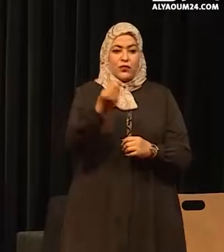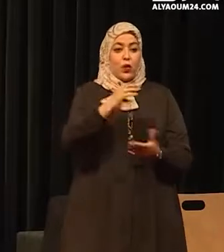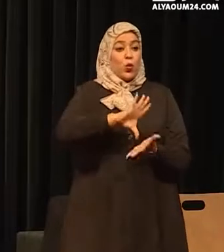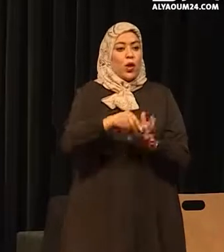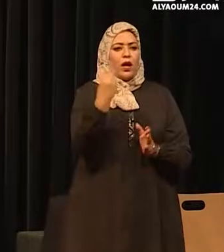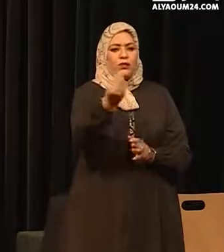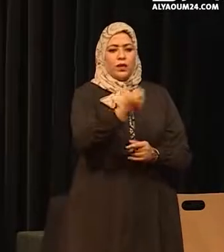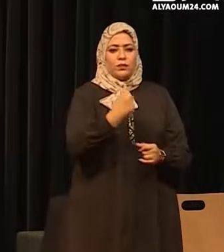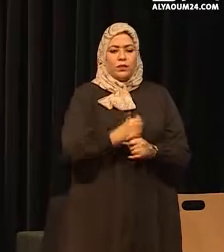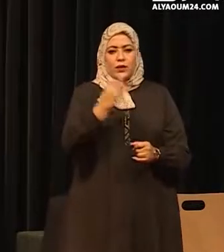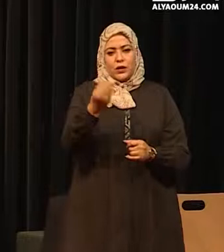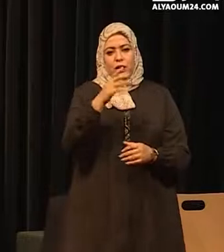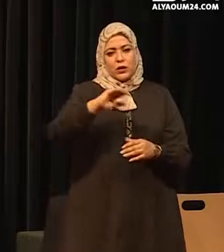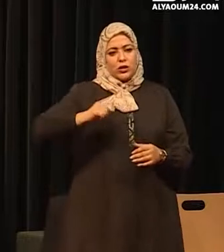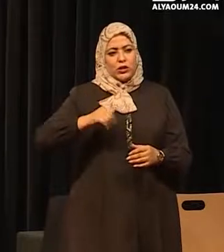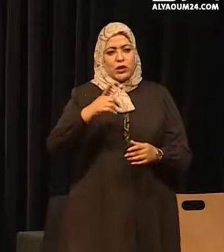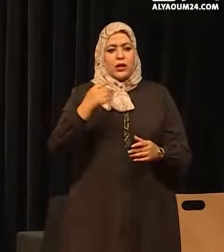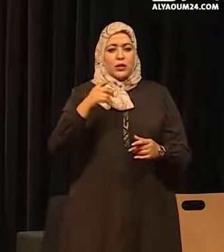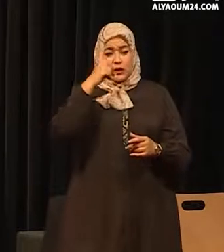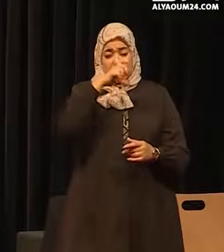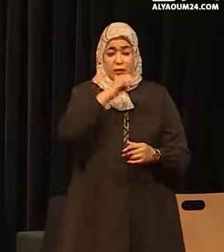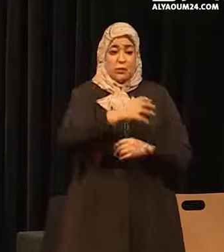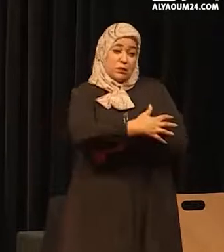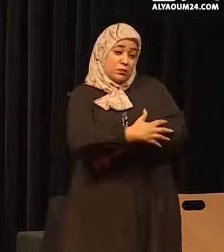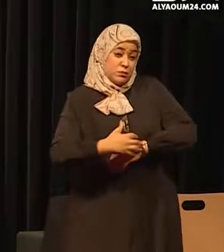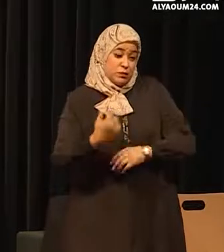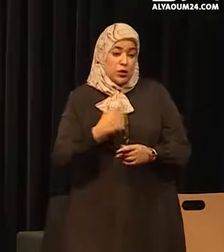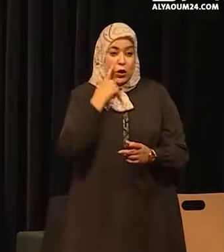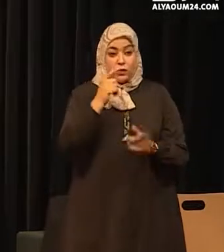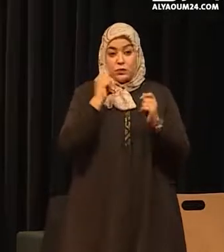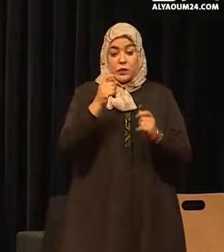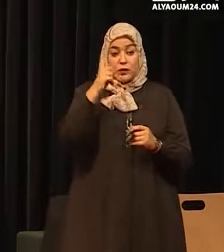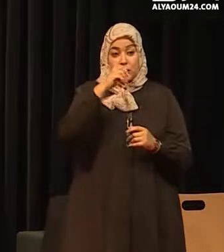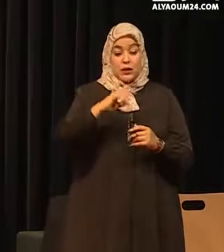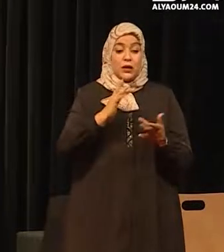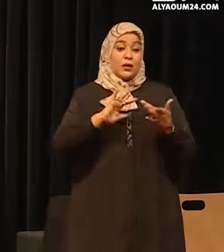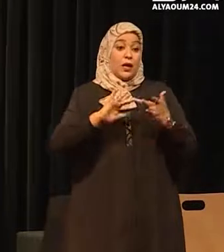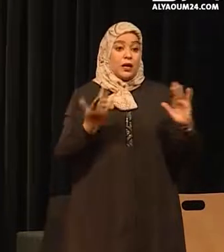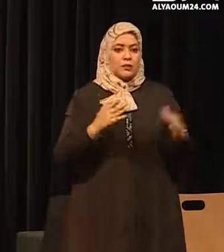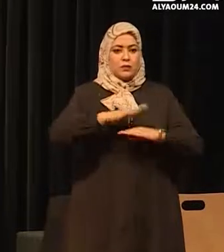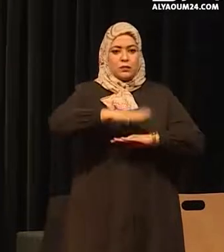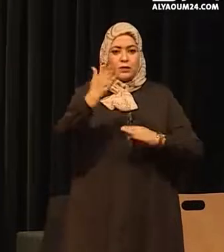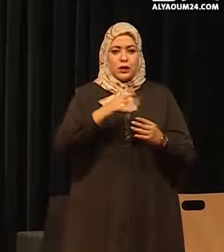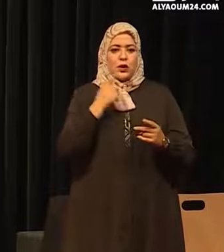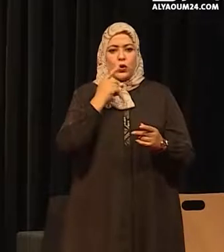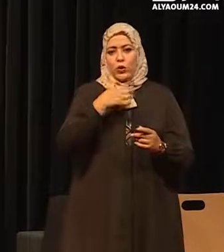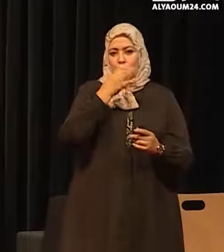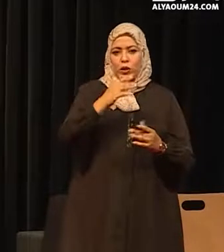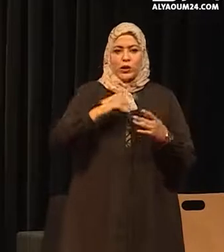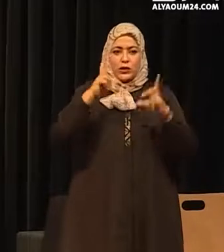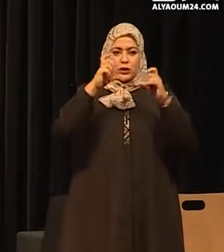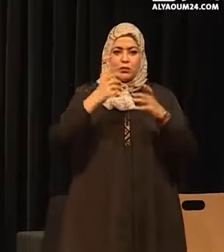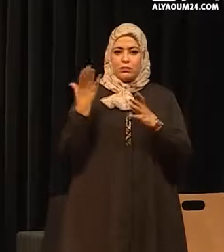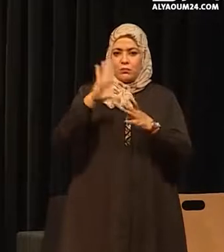كل الأطفال بما فيهم طبعاً الأطفال في وضعية صعبة والأطفال المهددين بمخاطر الأندمات عن طريق الالتزام بنشر